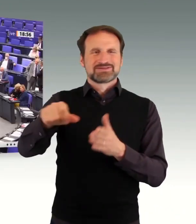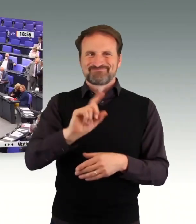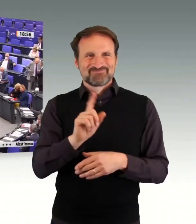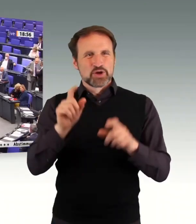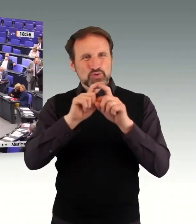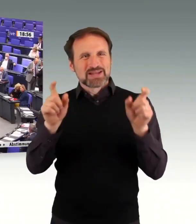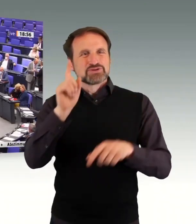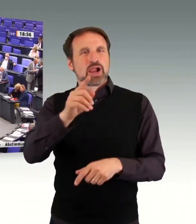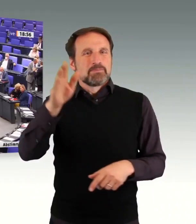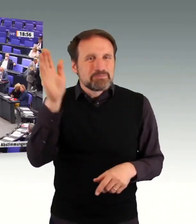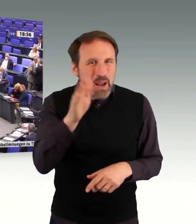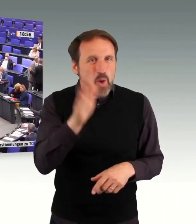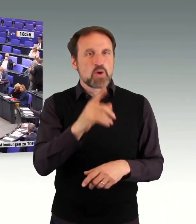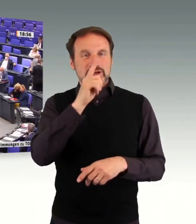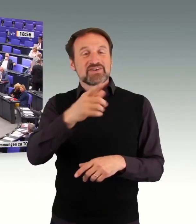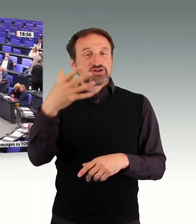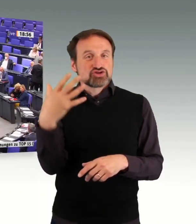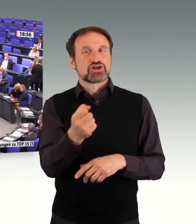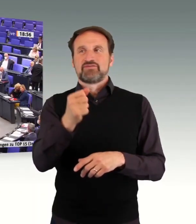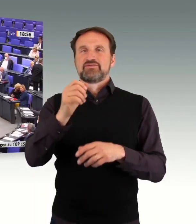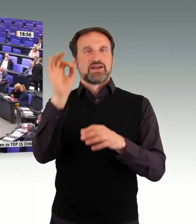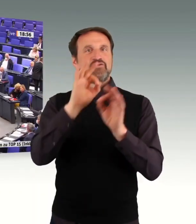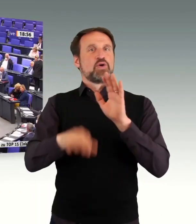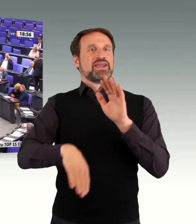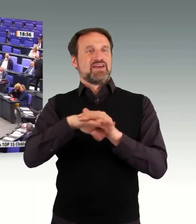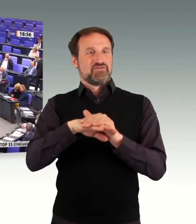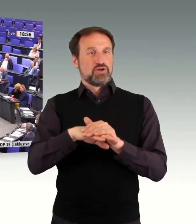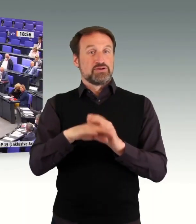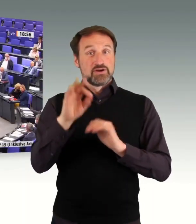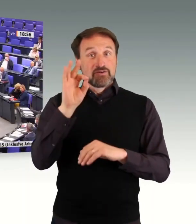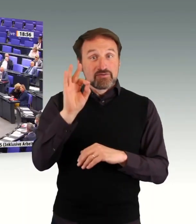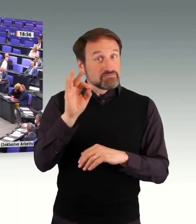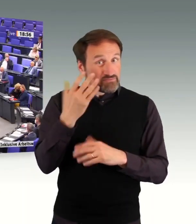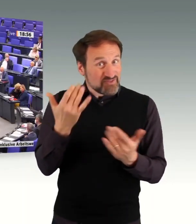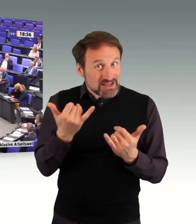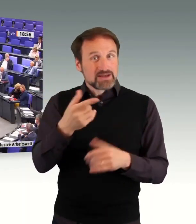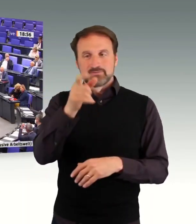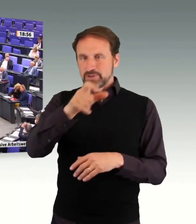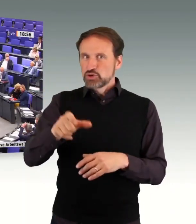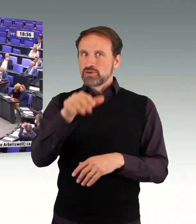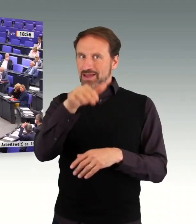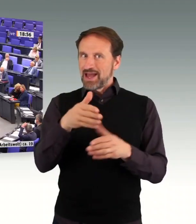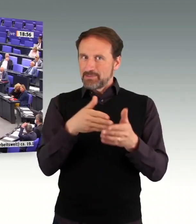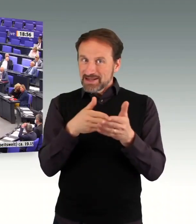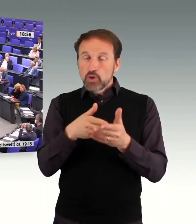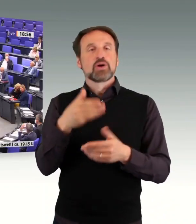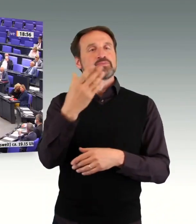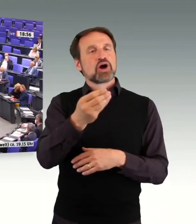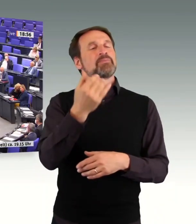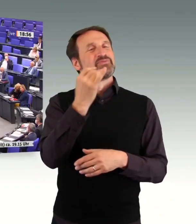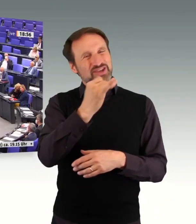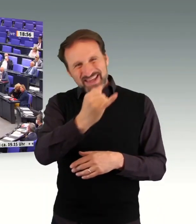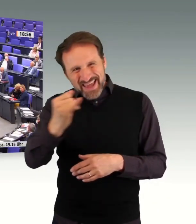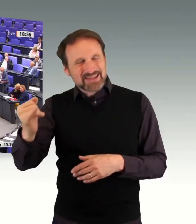Arbeitslosigkeit belastet das Leben von Menschen schwer. Das Leben von Menschen mit Behinderung wird noch ungleich schwerer belastet. Obwohl es einen